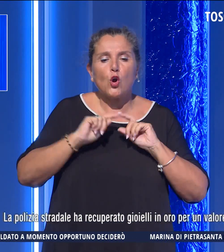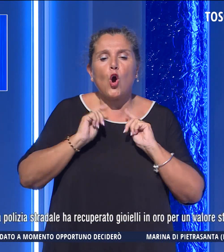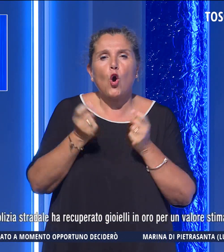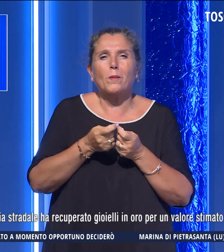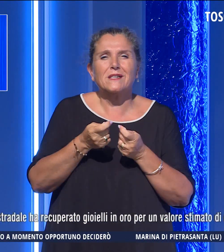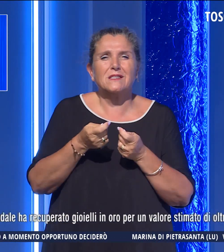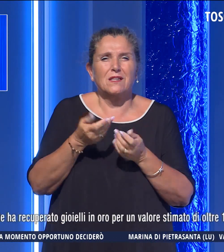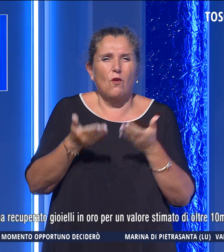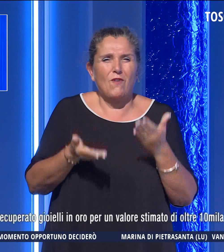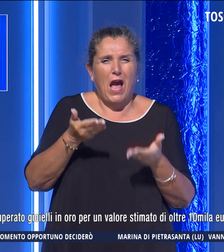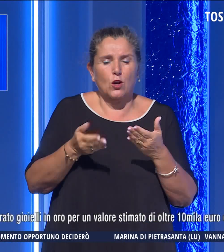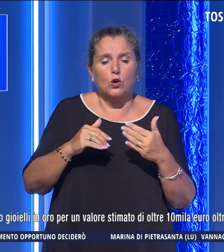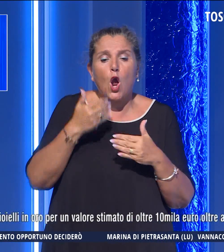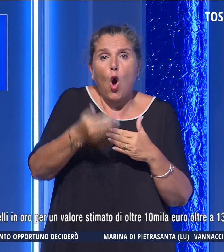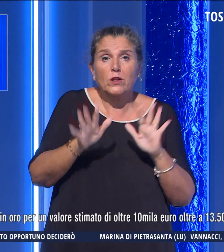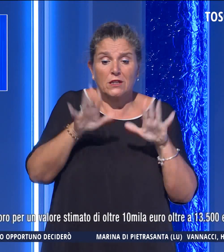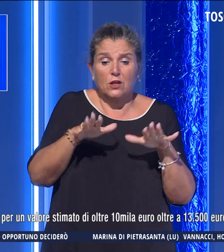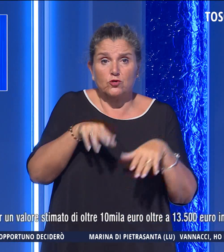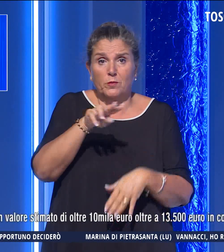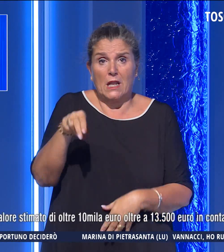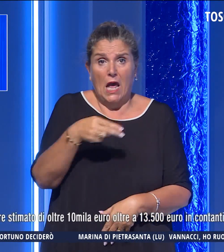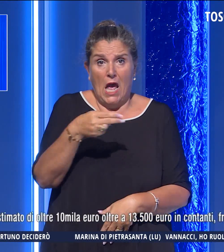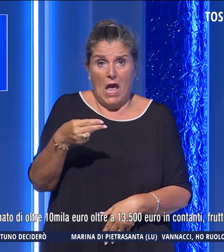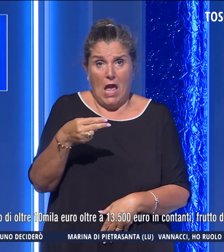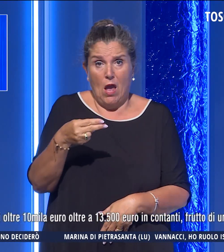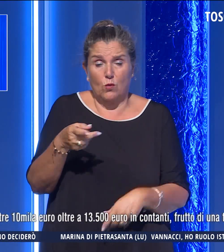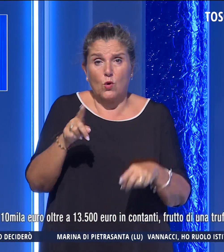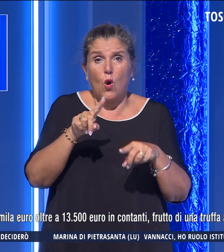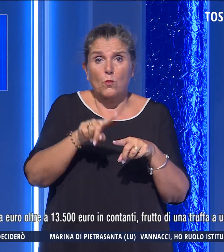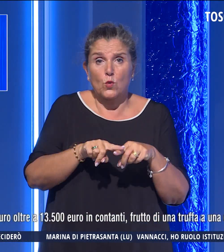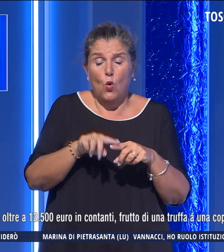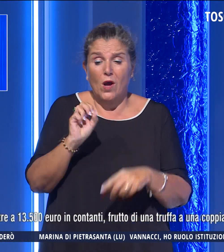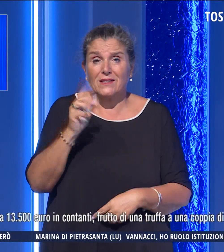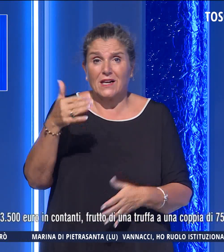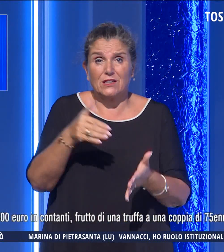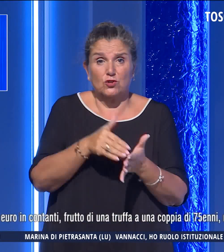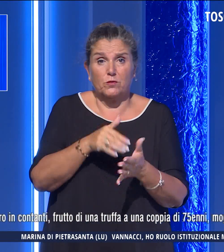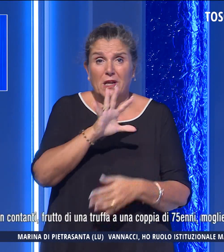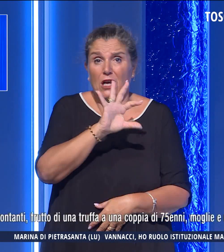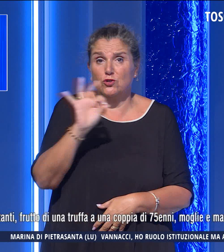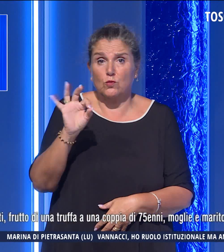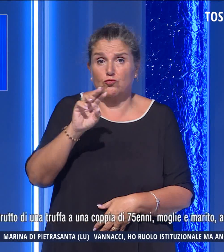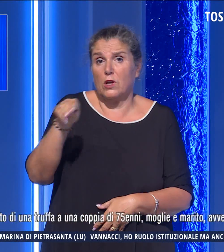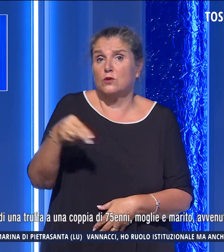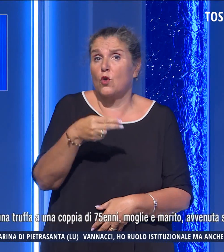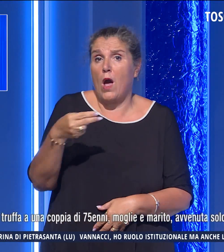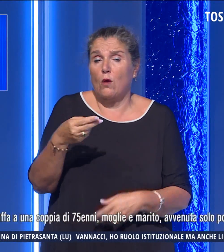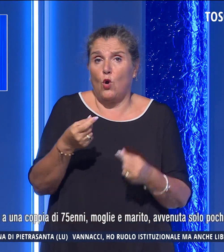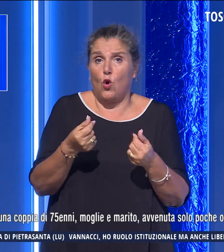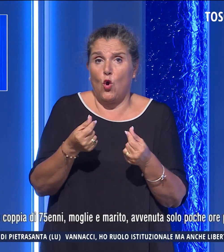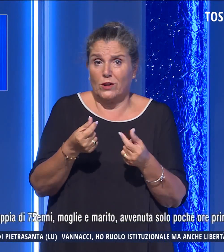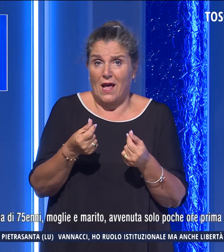stimato di oltre 10.000 euro oltre a 13.500 euro in